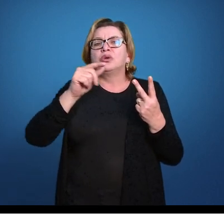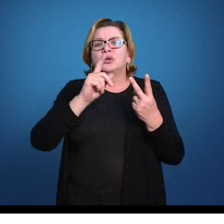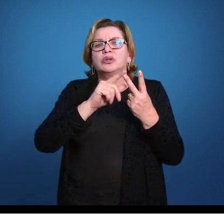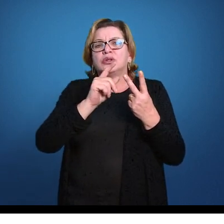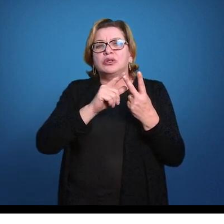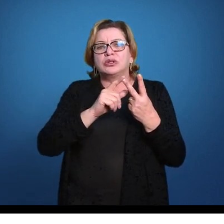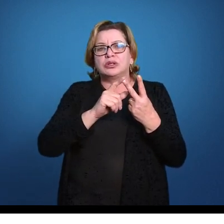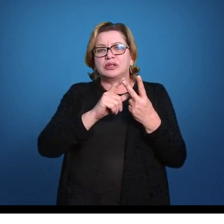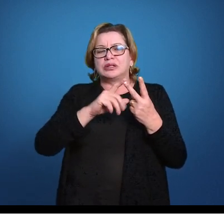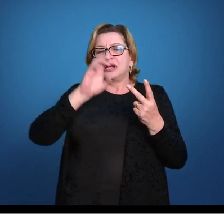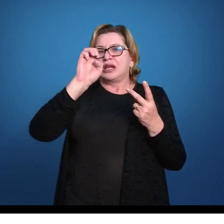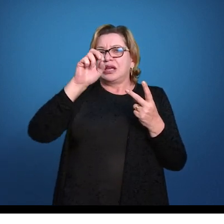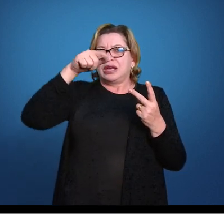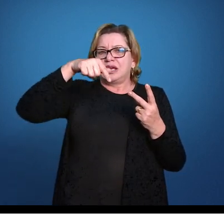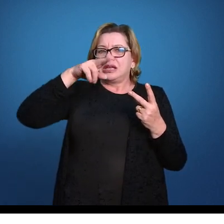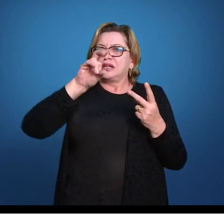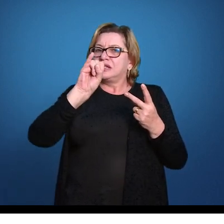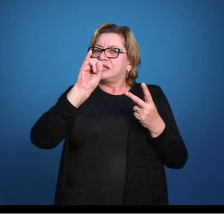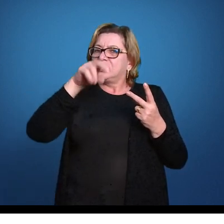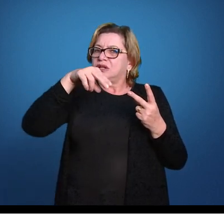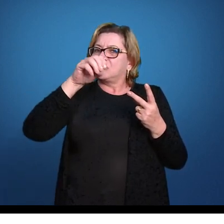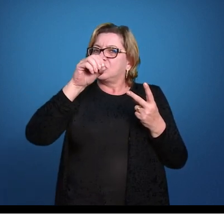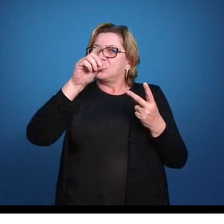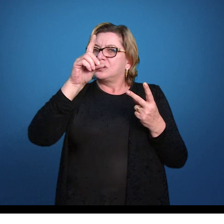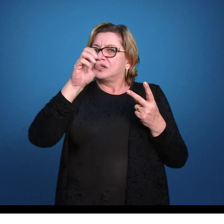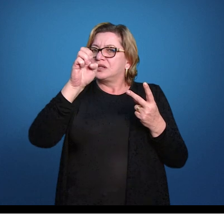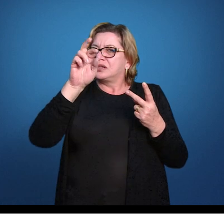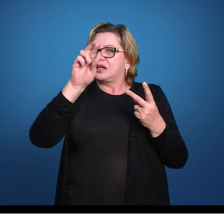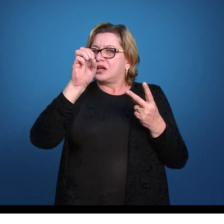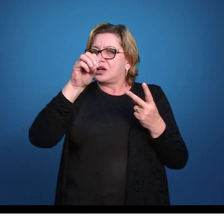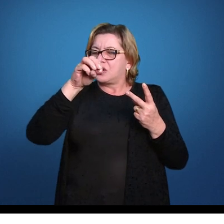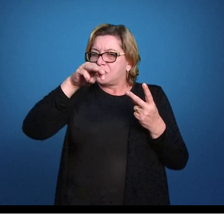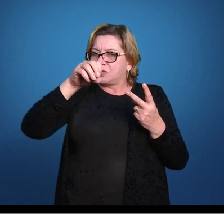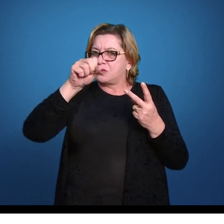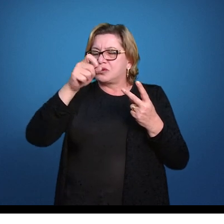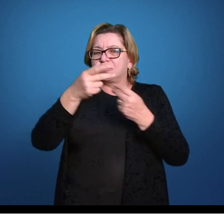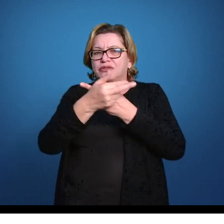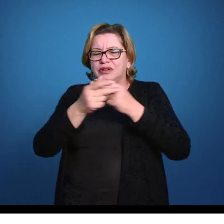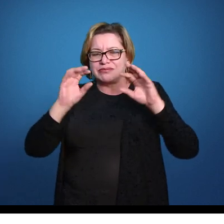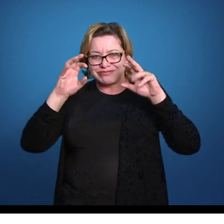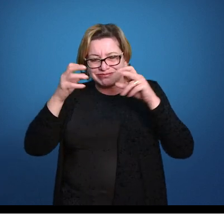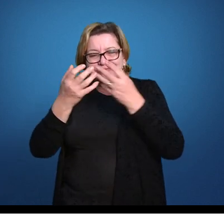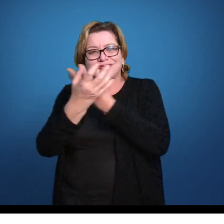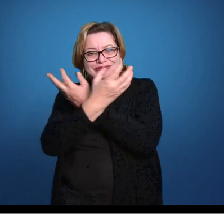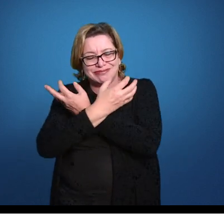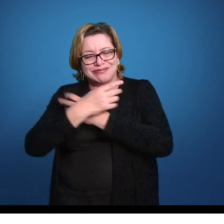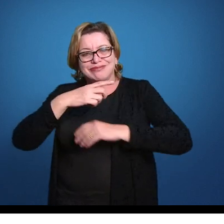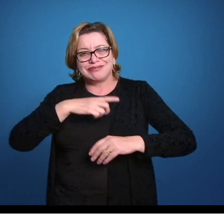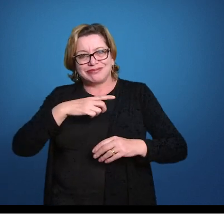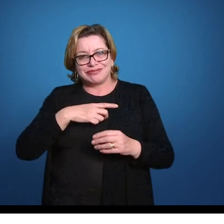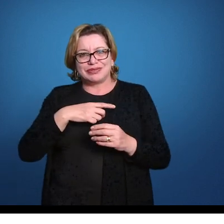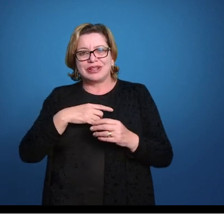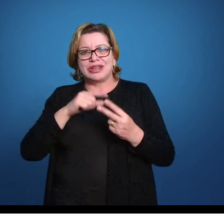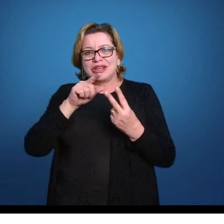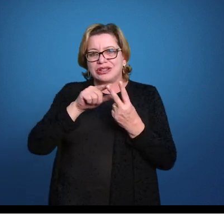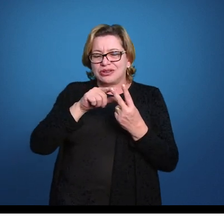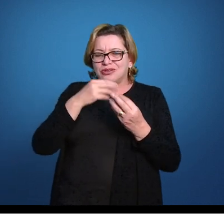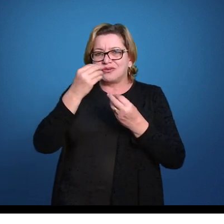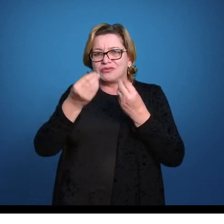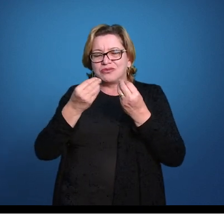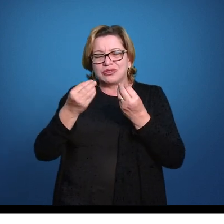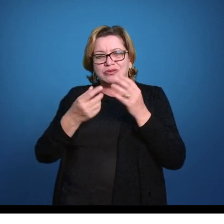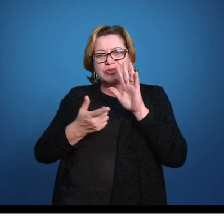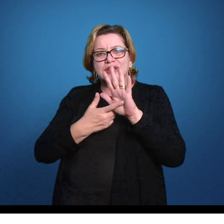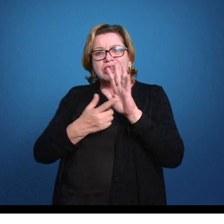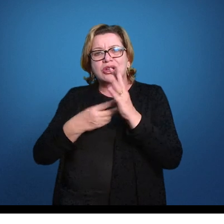temos os equinodermos, temos os animais vertebrados, só para lembrar dois. Então a principal diferença é essa, origem do